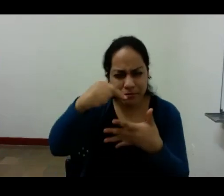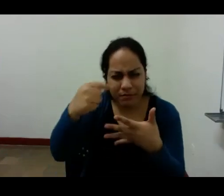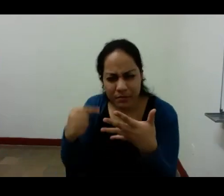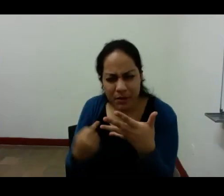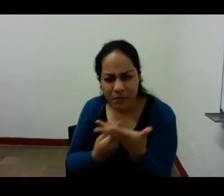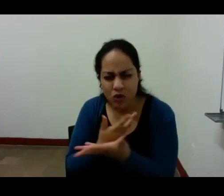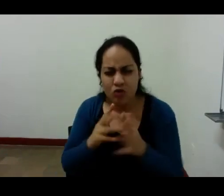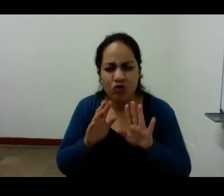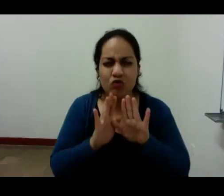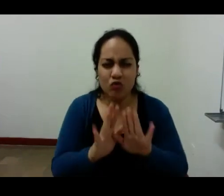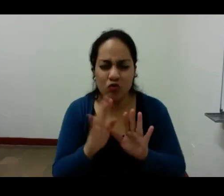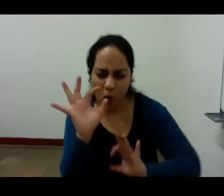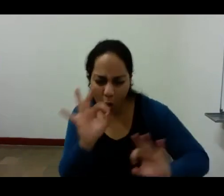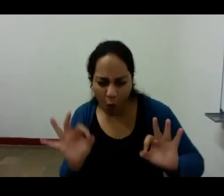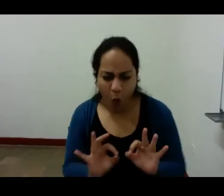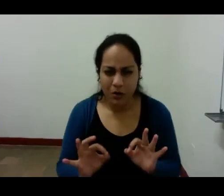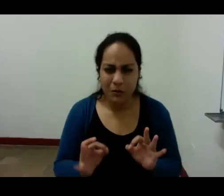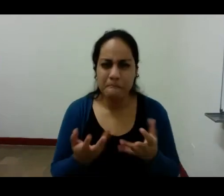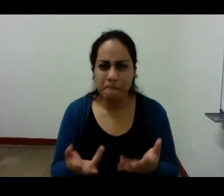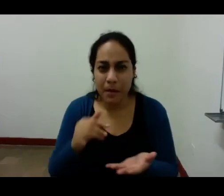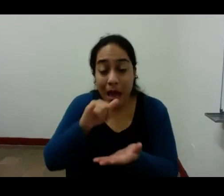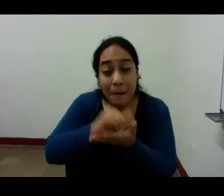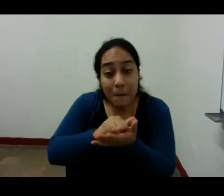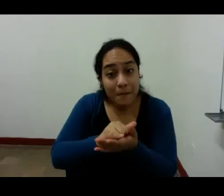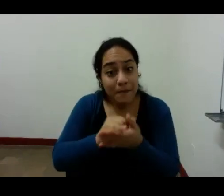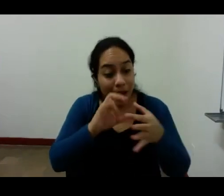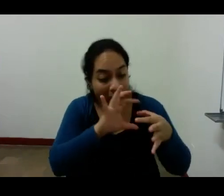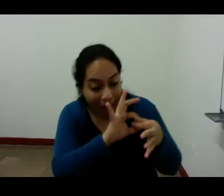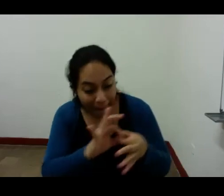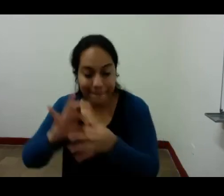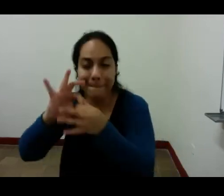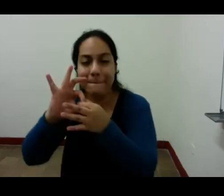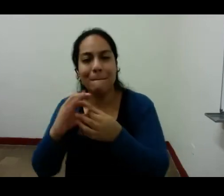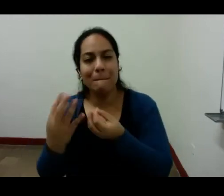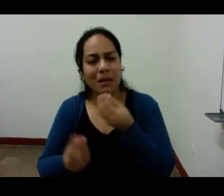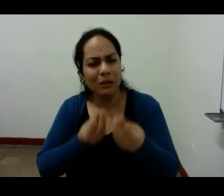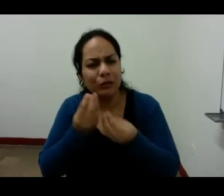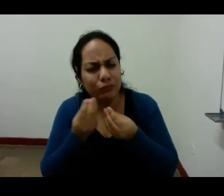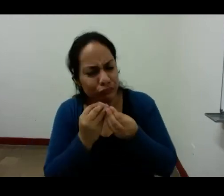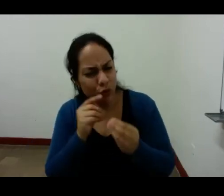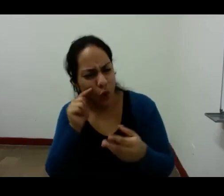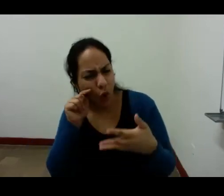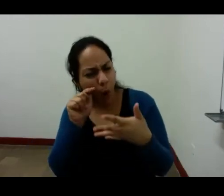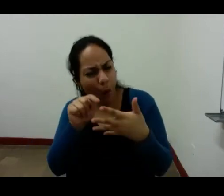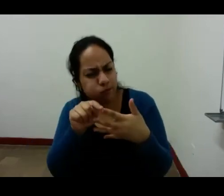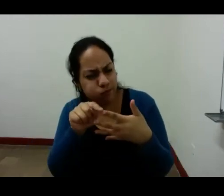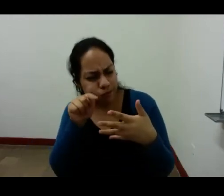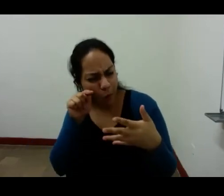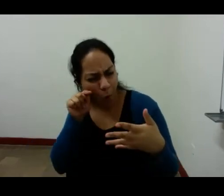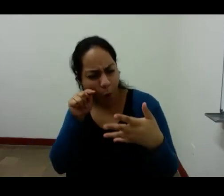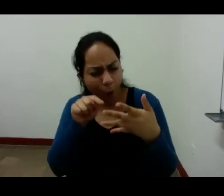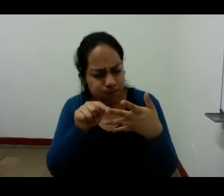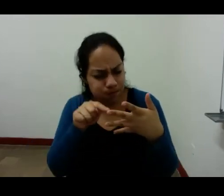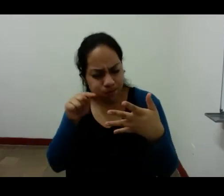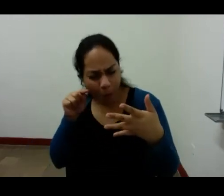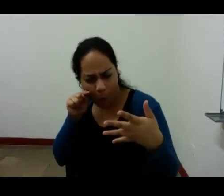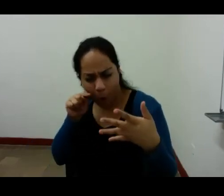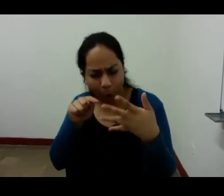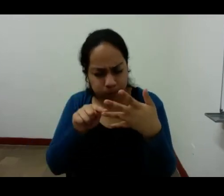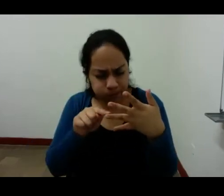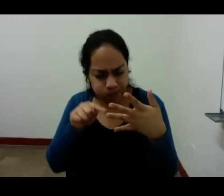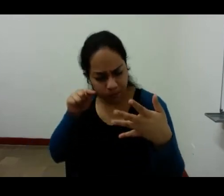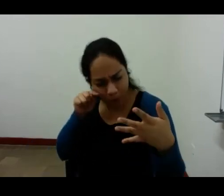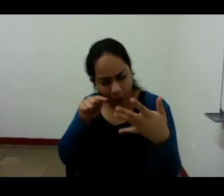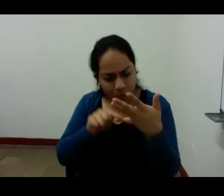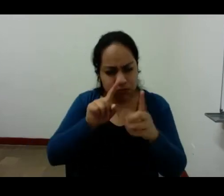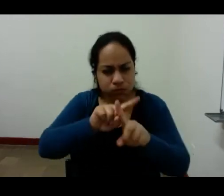a la vez la invención de otros sujetos capaces de otros tantos modos de